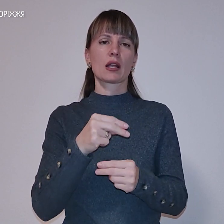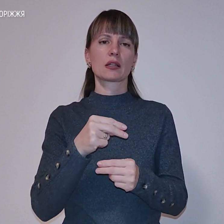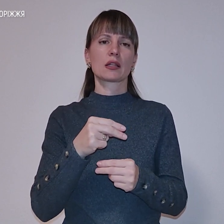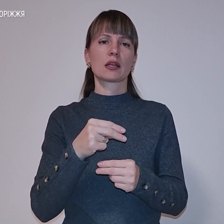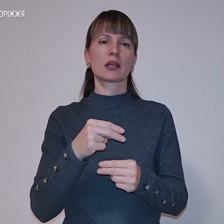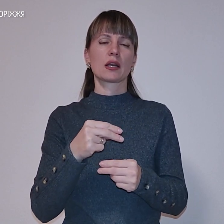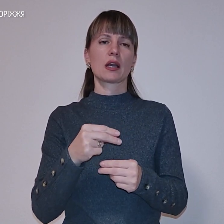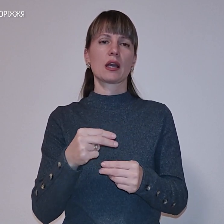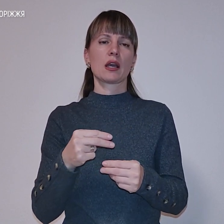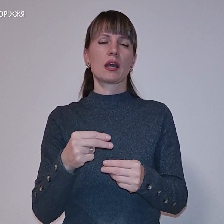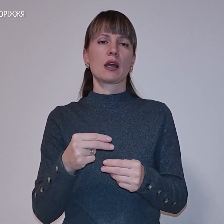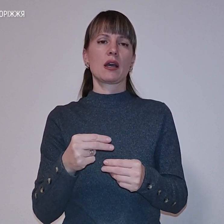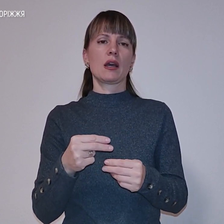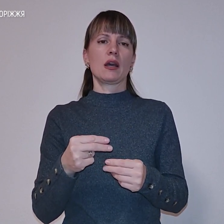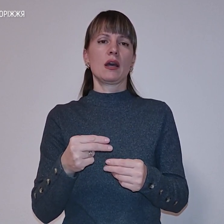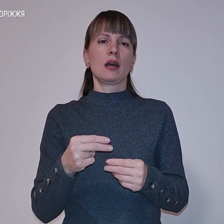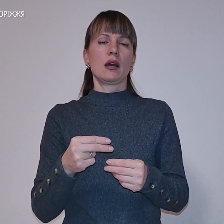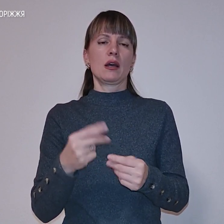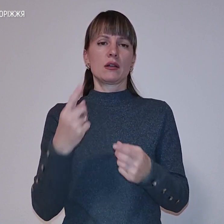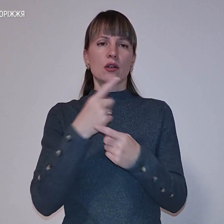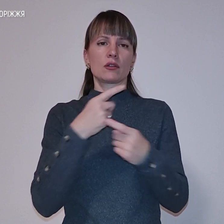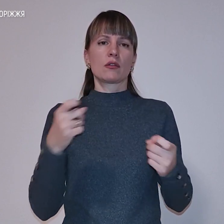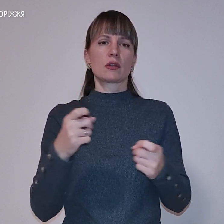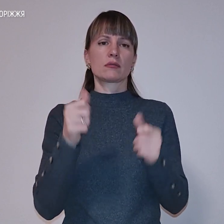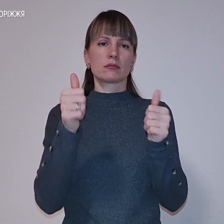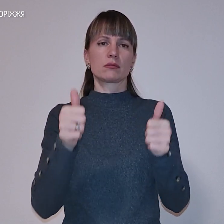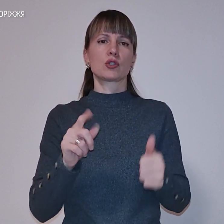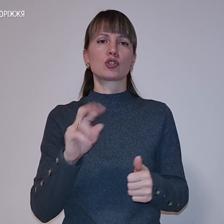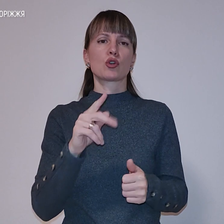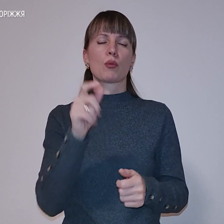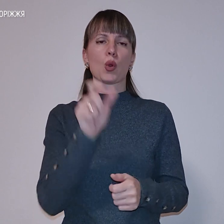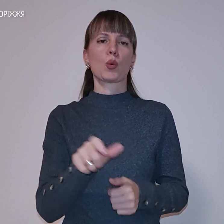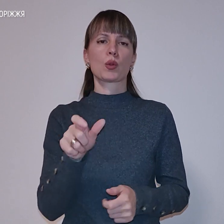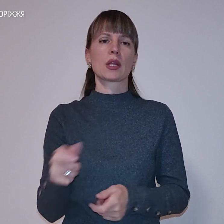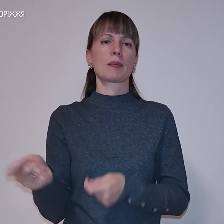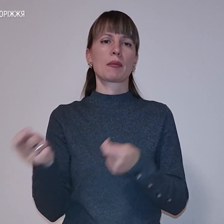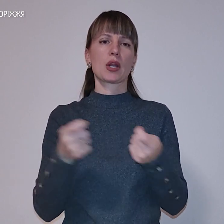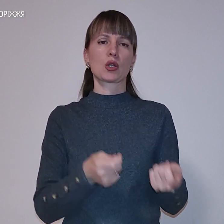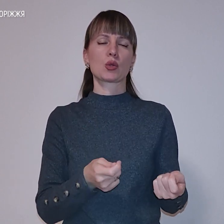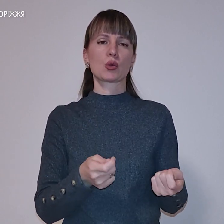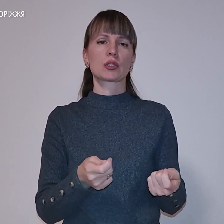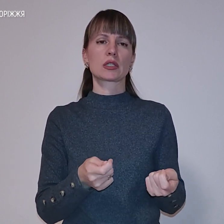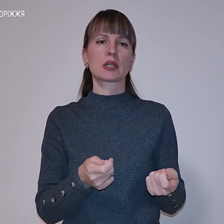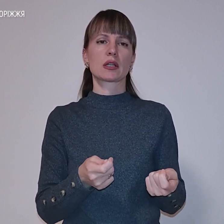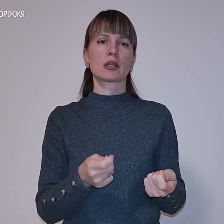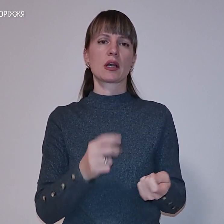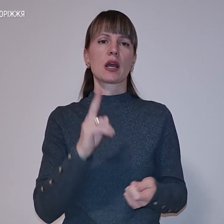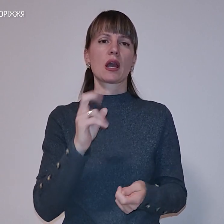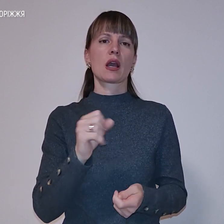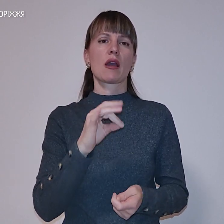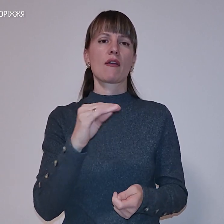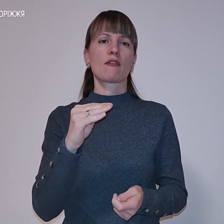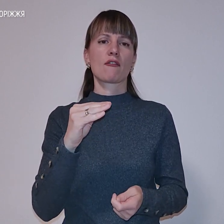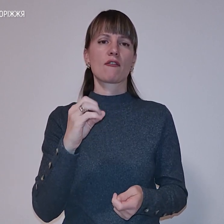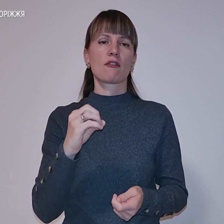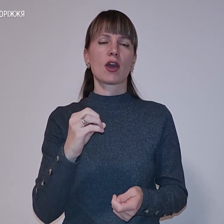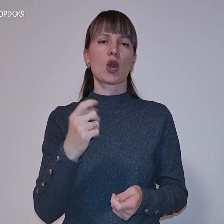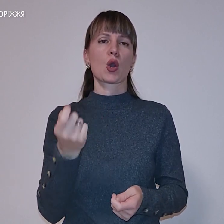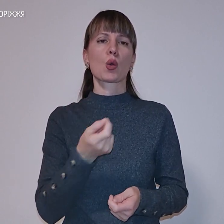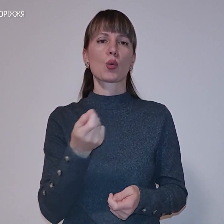об'ягу, щоб люди приносили в кафе крупи, щоб